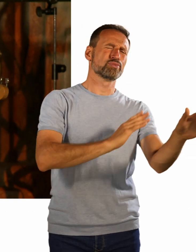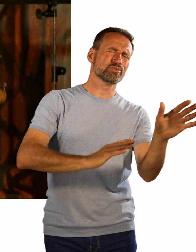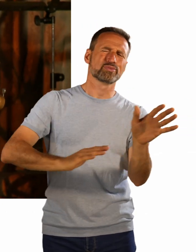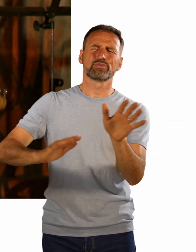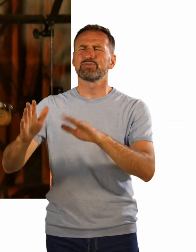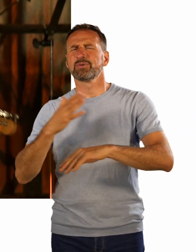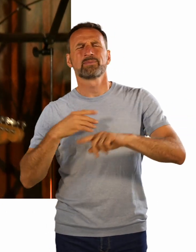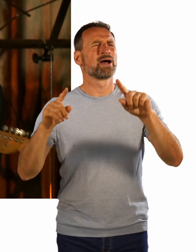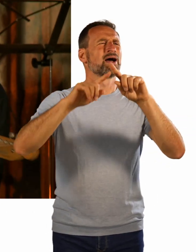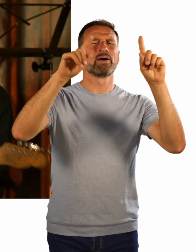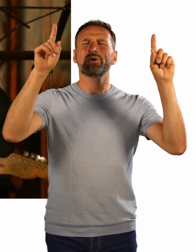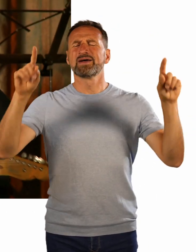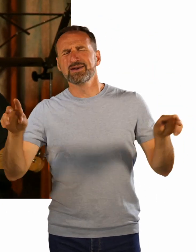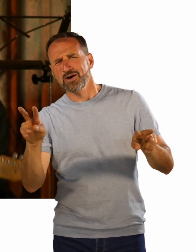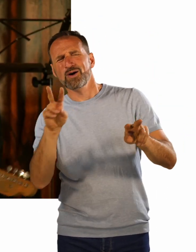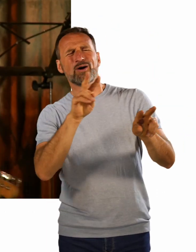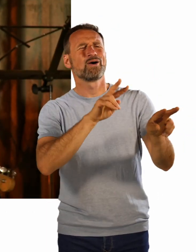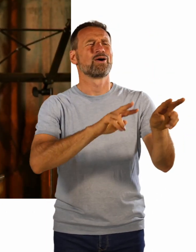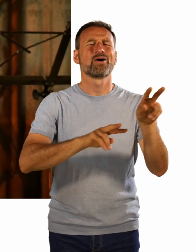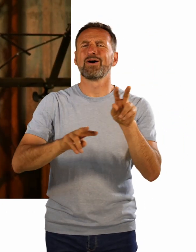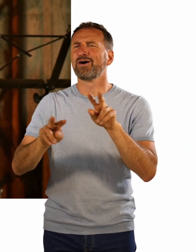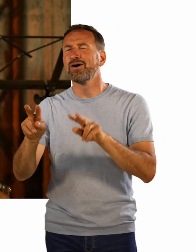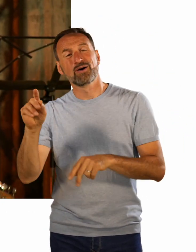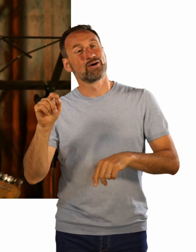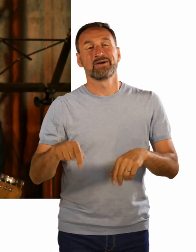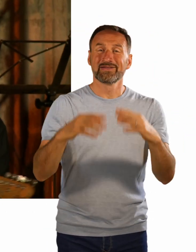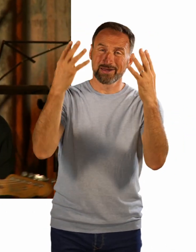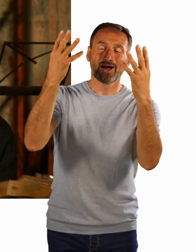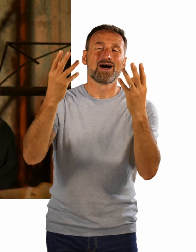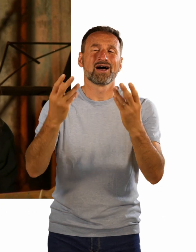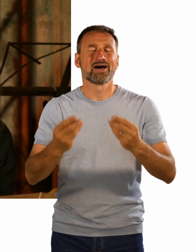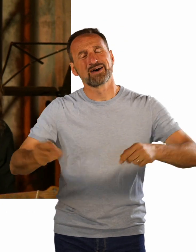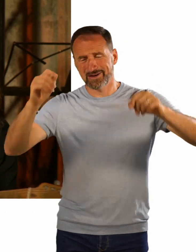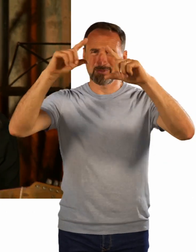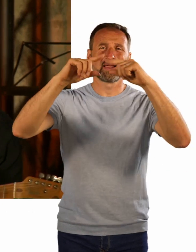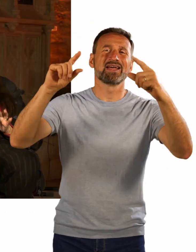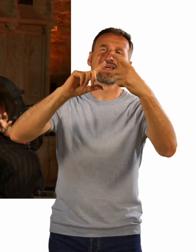the autumn leaves of red and gold.